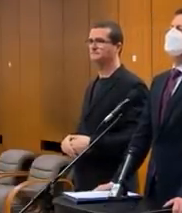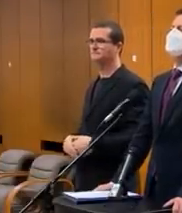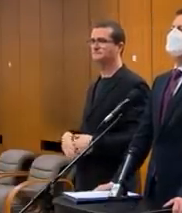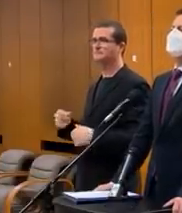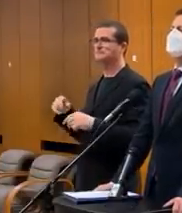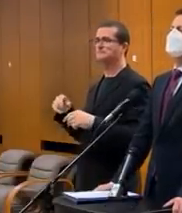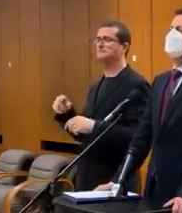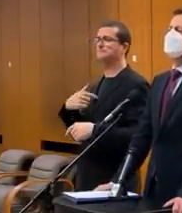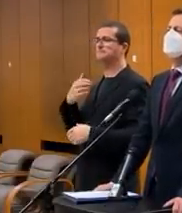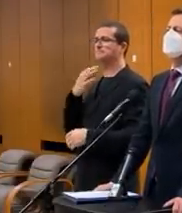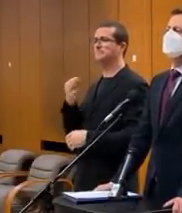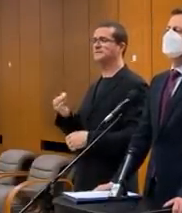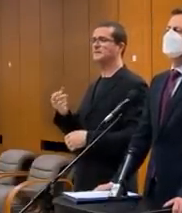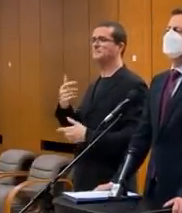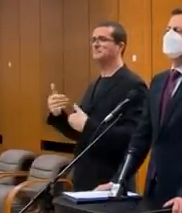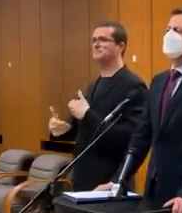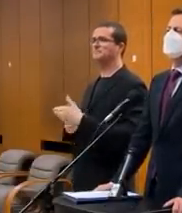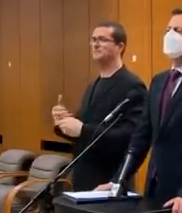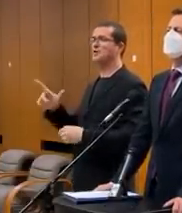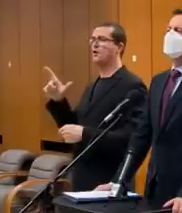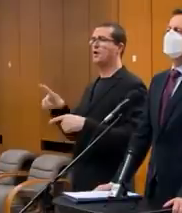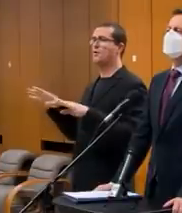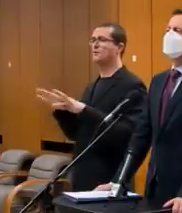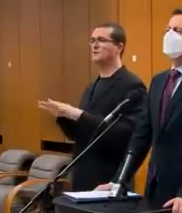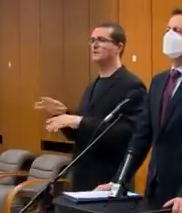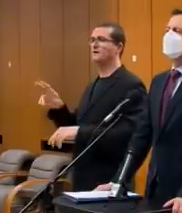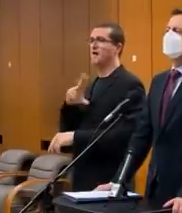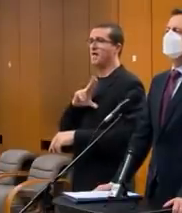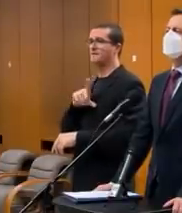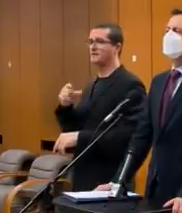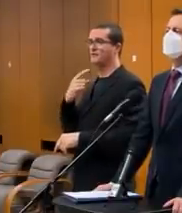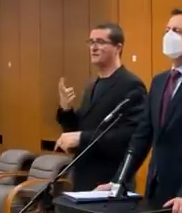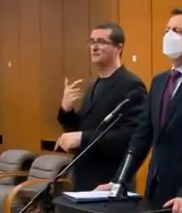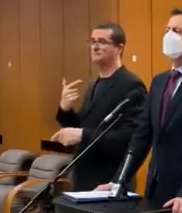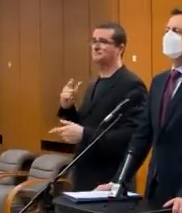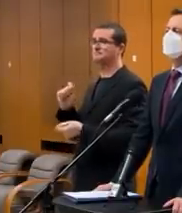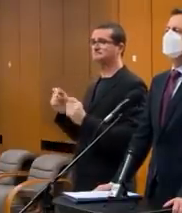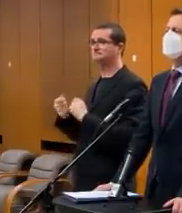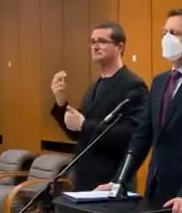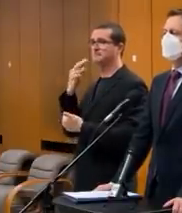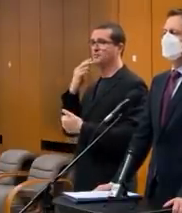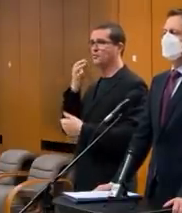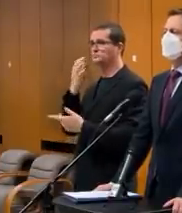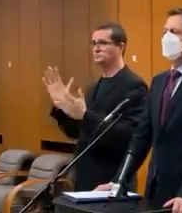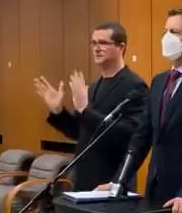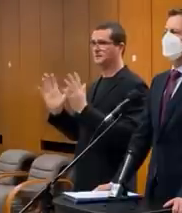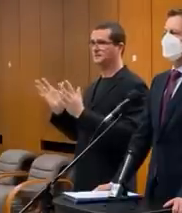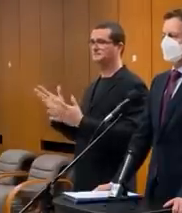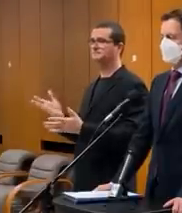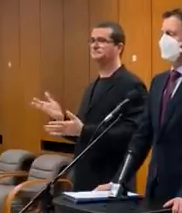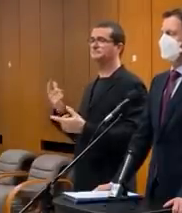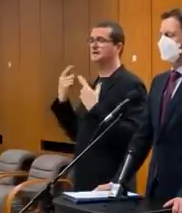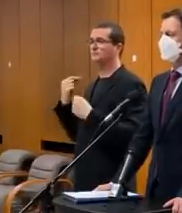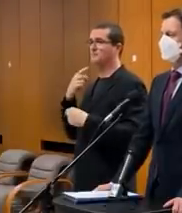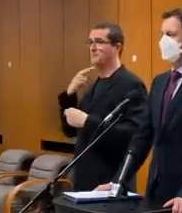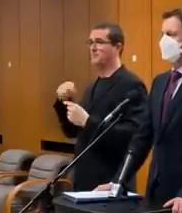Pán premiér, som si chcem stýdať, že ako budete prehnúcovať ten lockdown? Pán minister Lundberg si povedal, že to bude prehnúcovať v sobotu. Áno. Tak to...